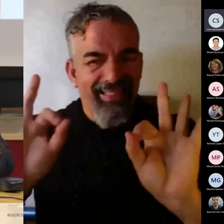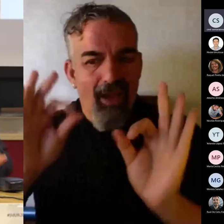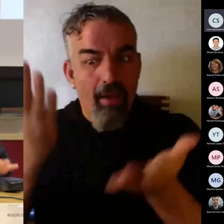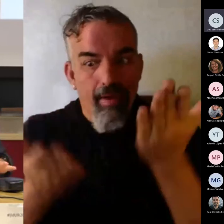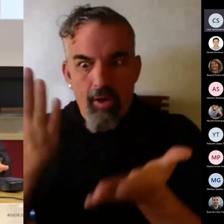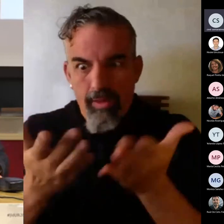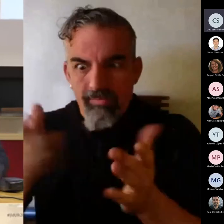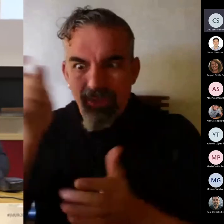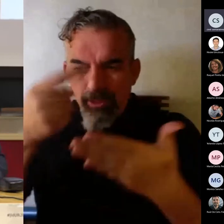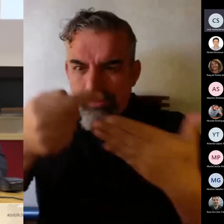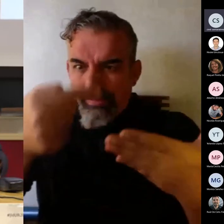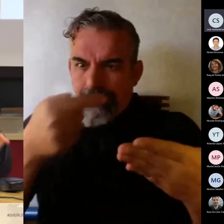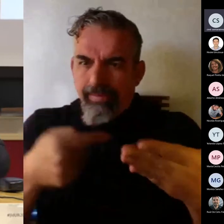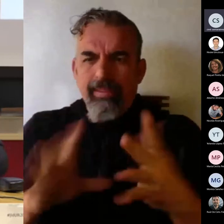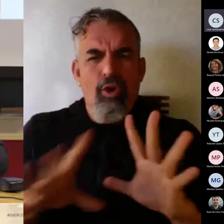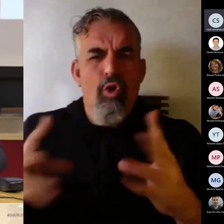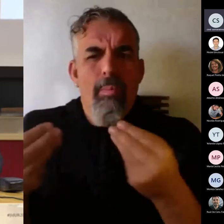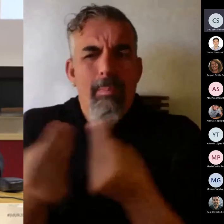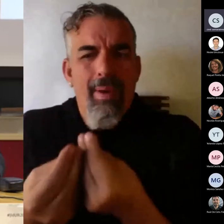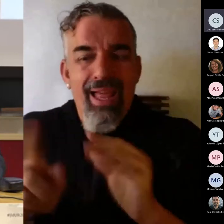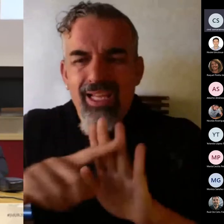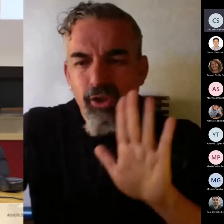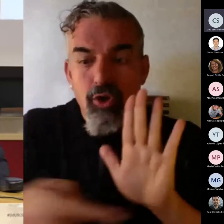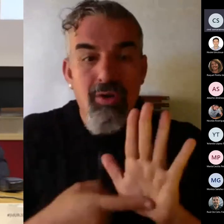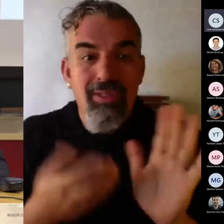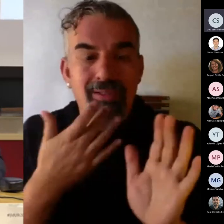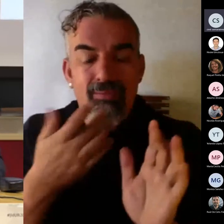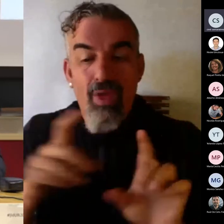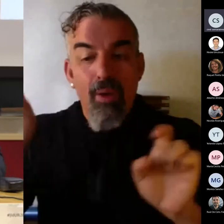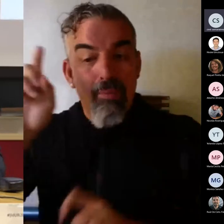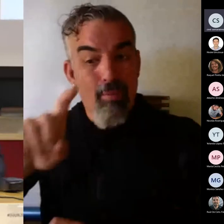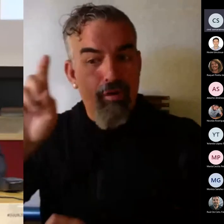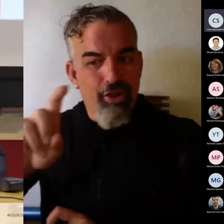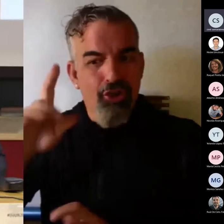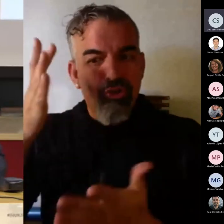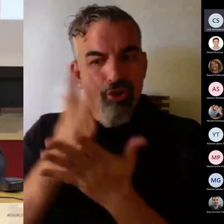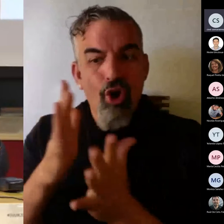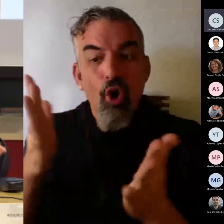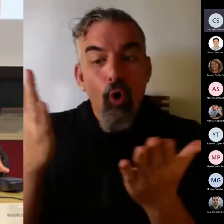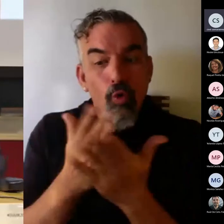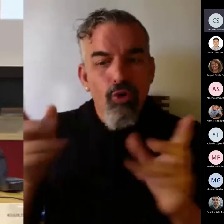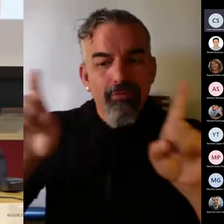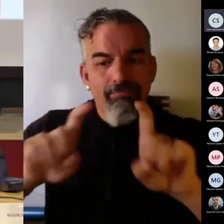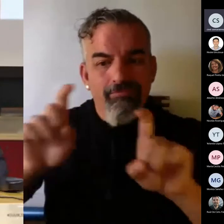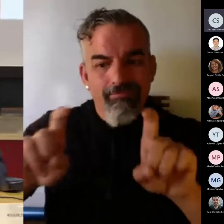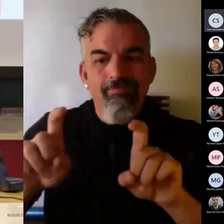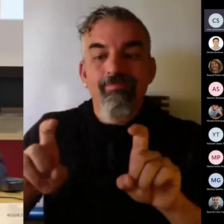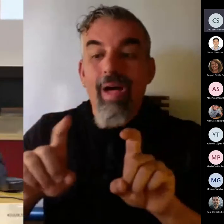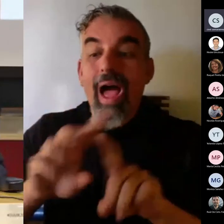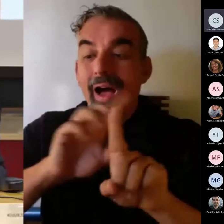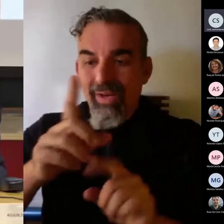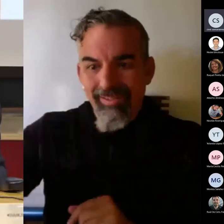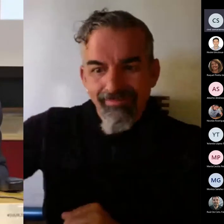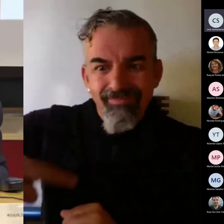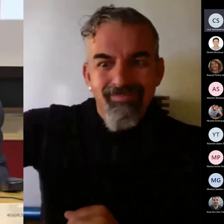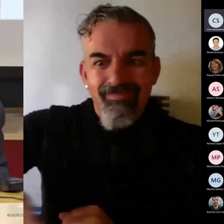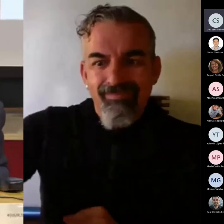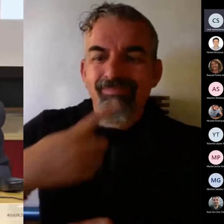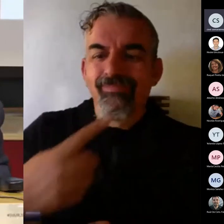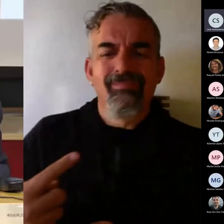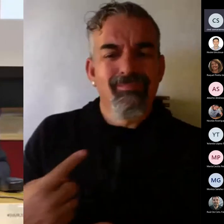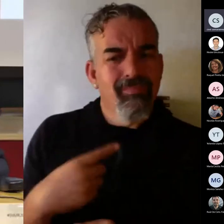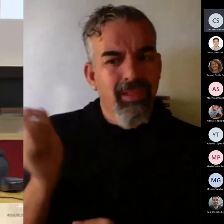Y los que dan o damos esos cursos recibimos de nuestros docentes la siguiente observación de manera muy